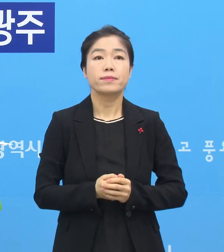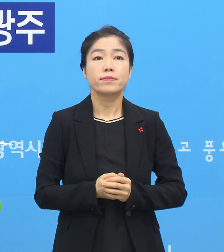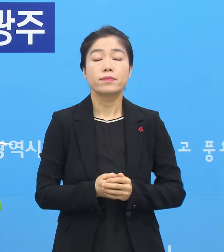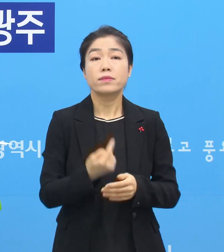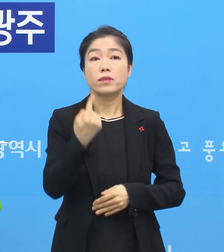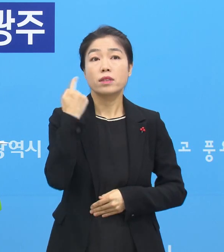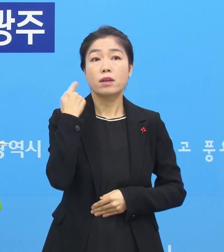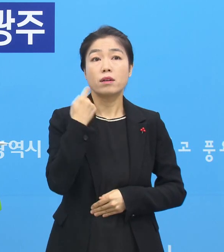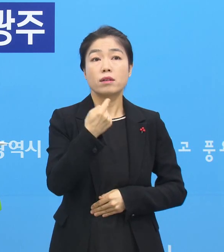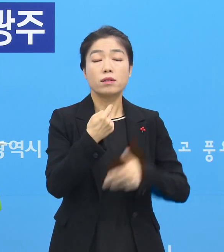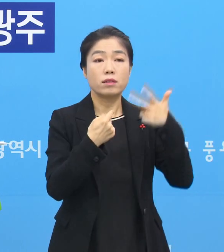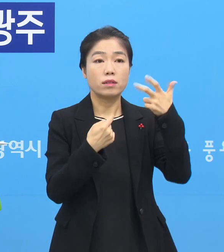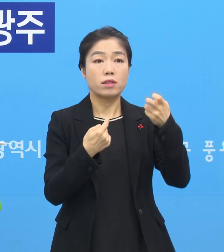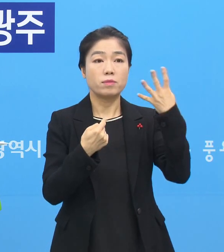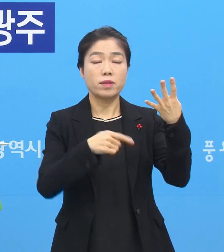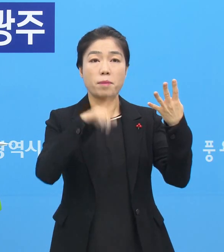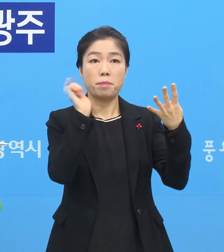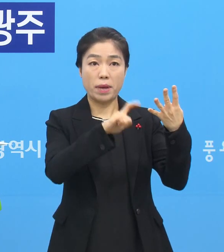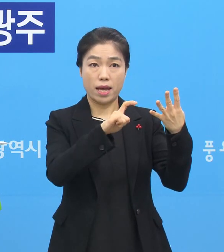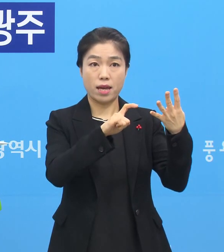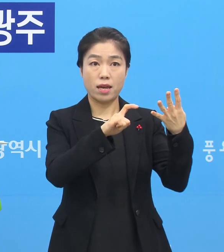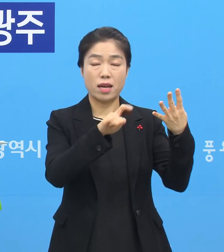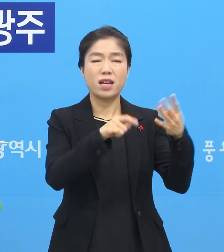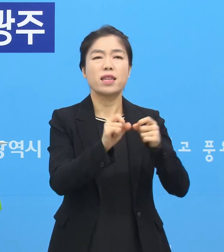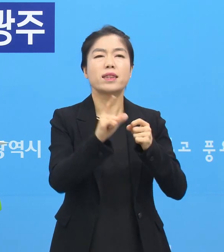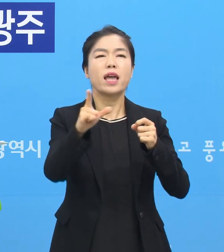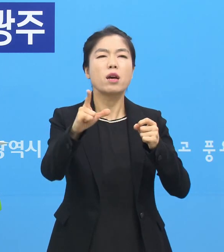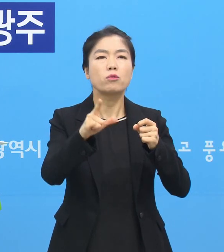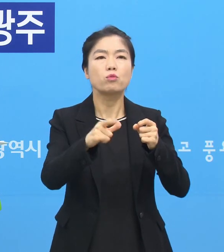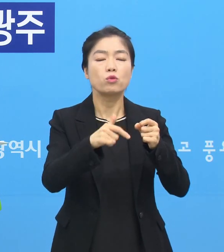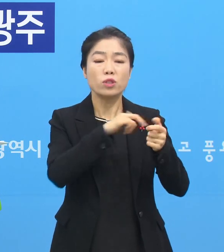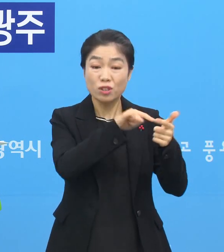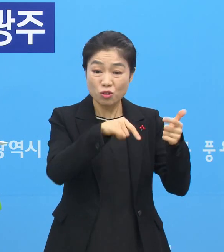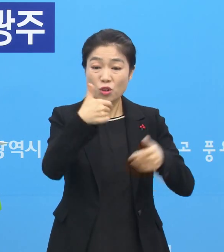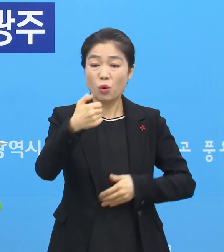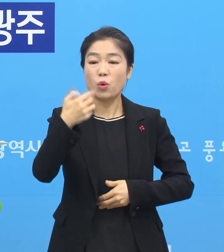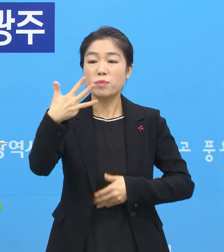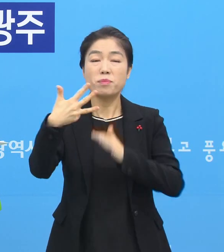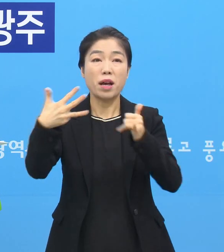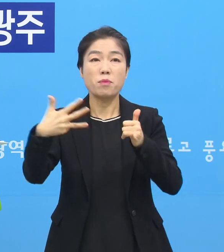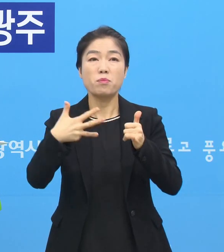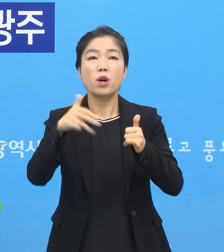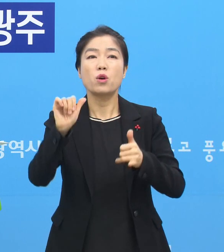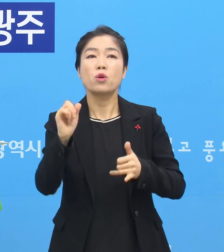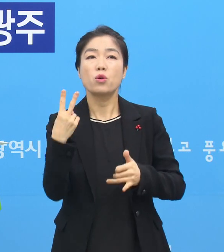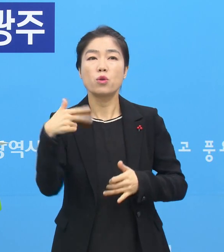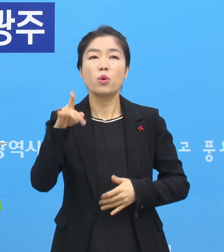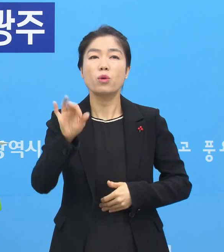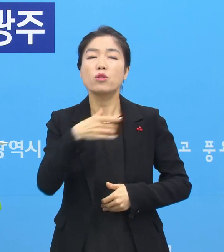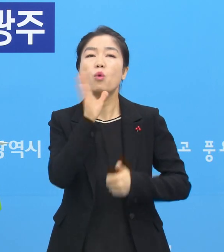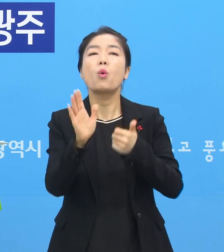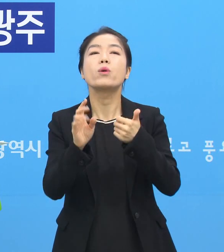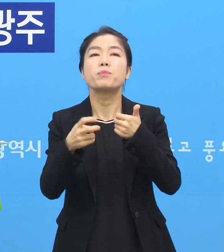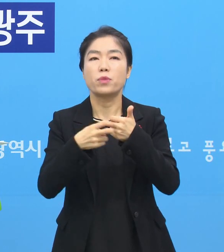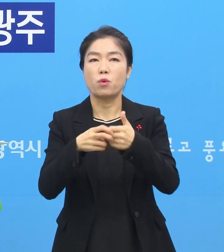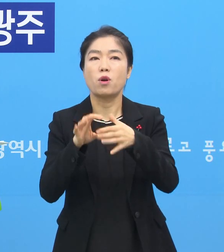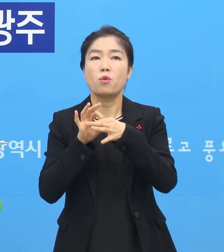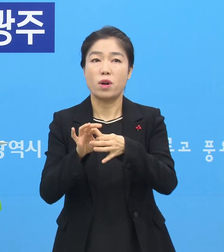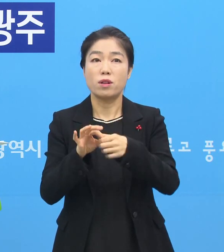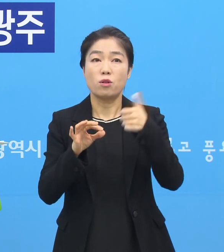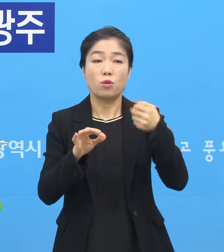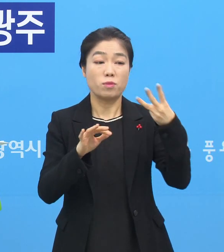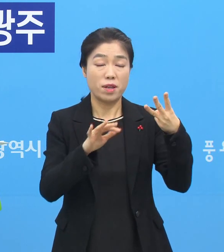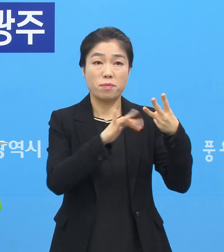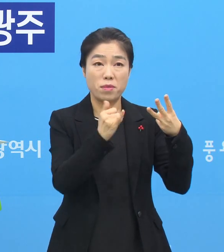어제 74명 확진되신 것은 주로 58명은 효장 요양병원 관련입니다. 그중에 53명은